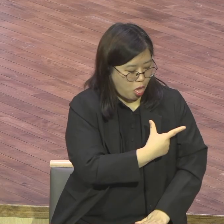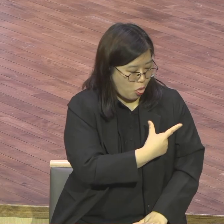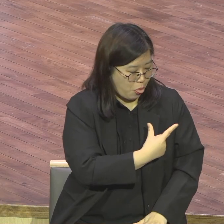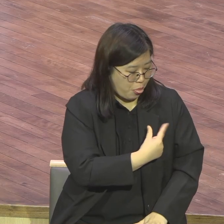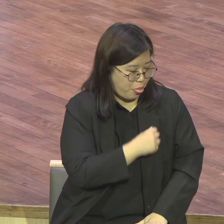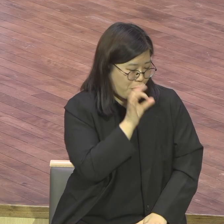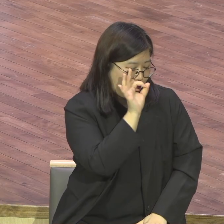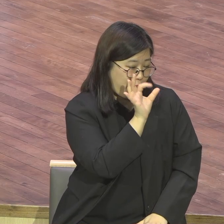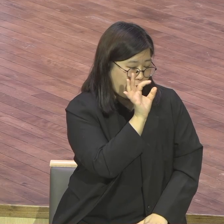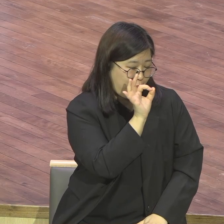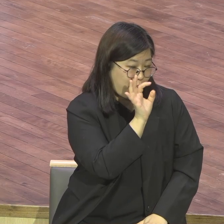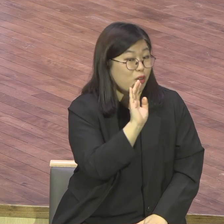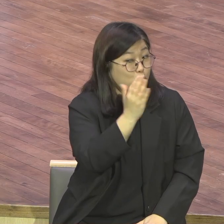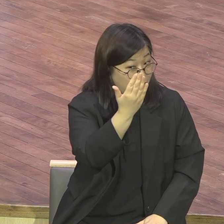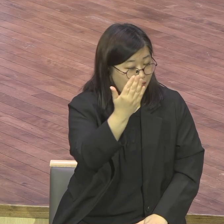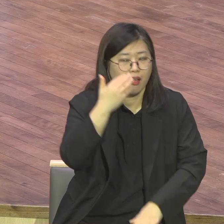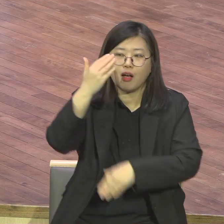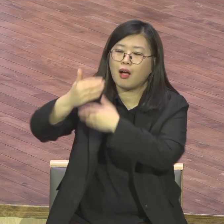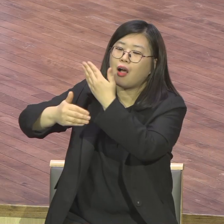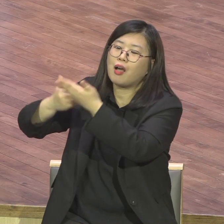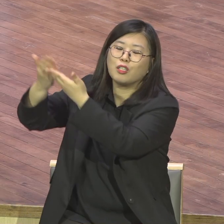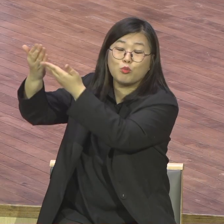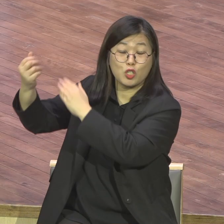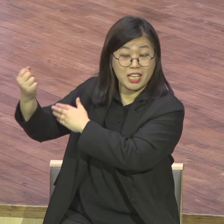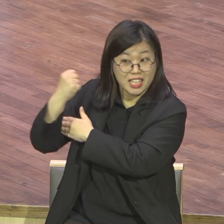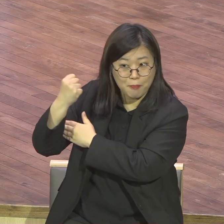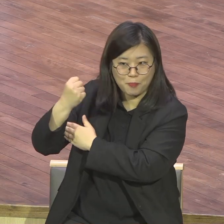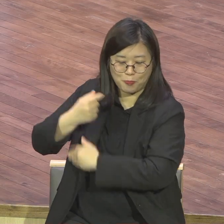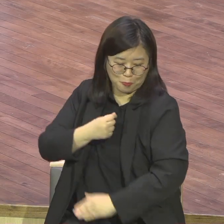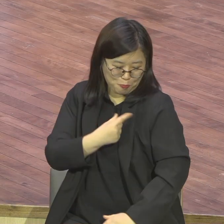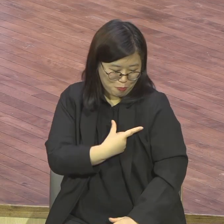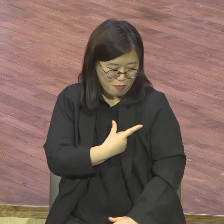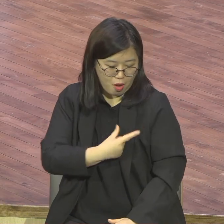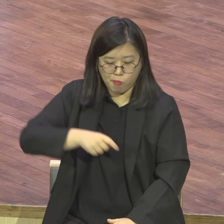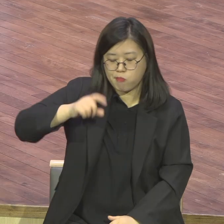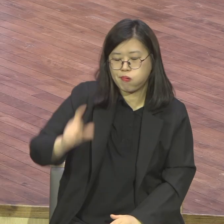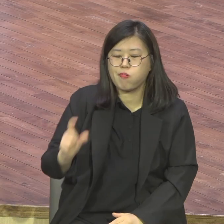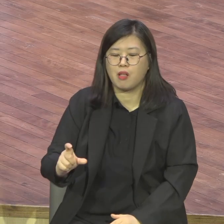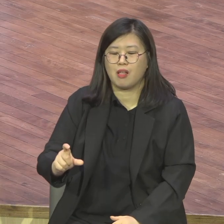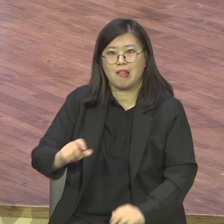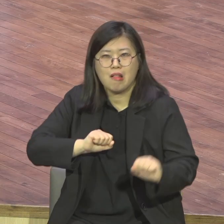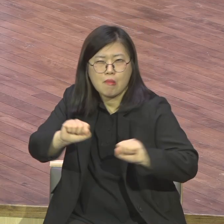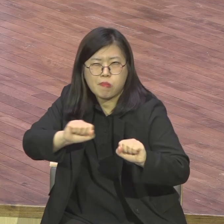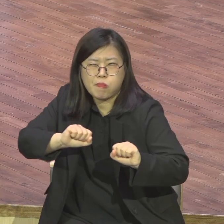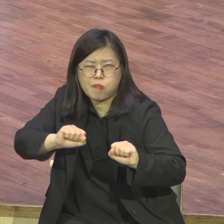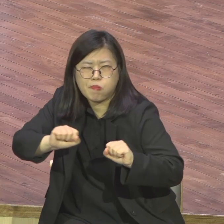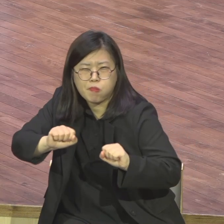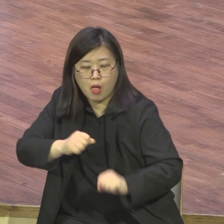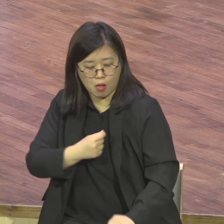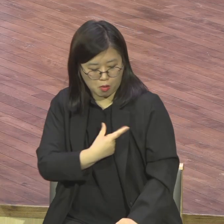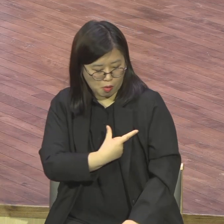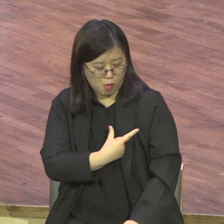일주일 나거든요. 일주일 나고 딱 바로 교회 바로 나오는데 교회 왔어. 여기 다 있으니까 교회 왔어.